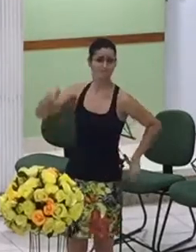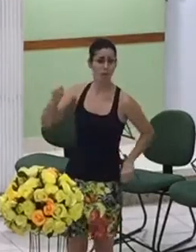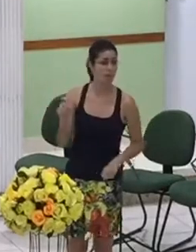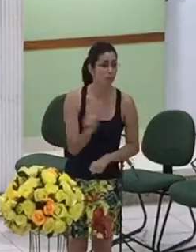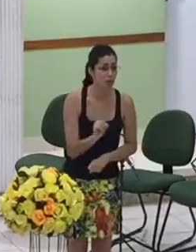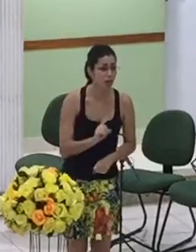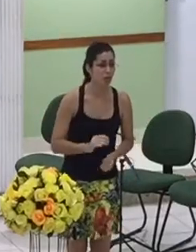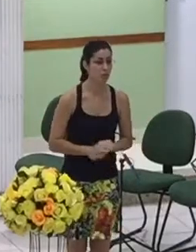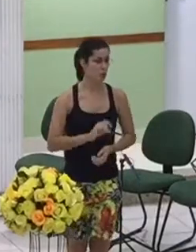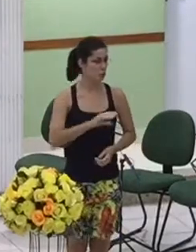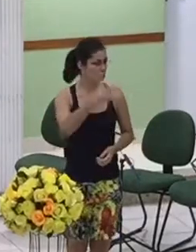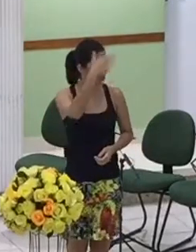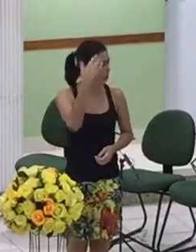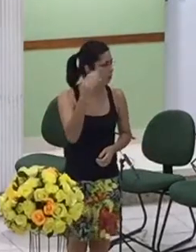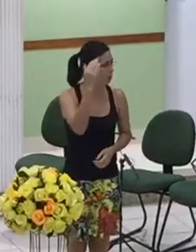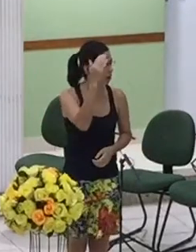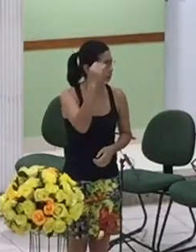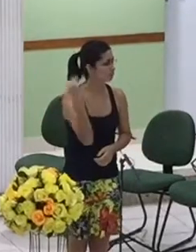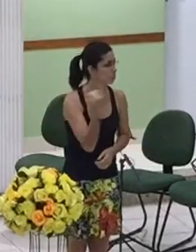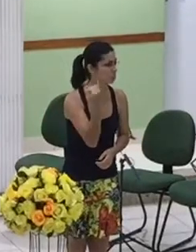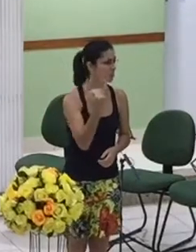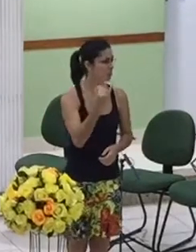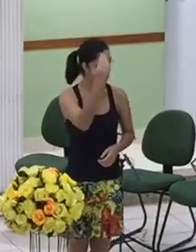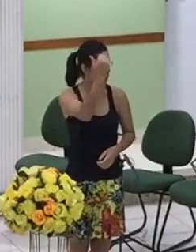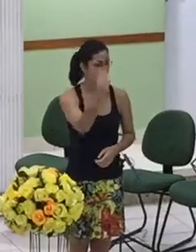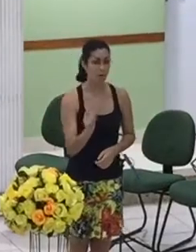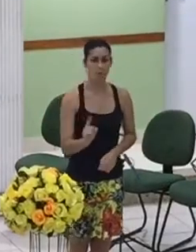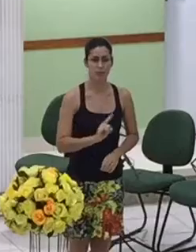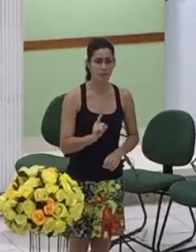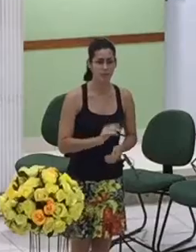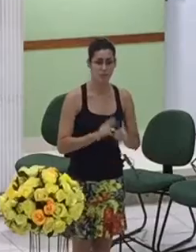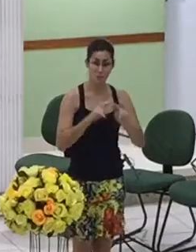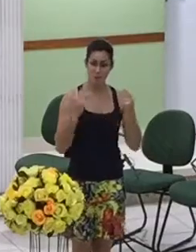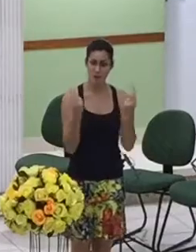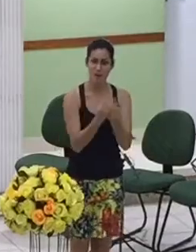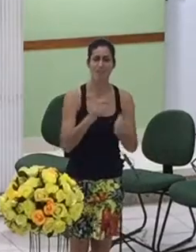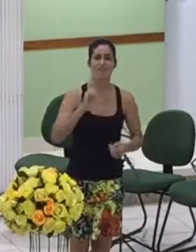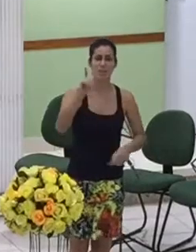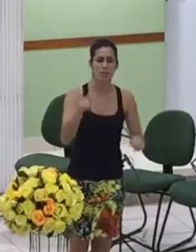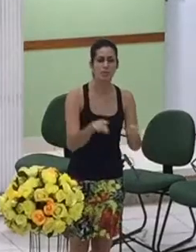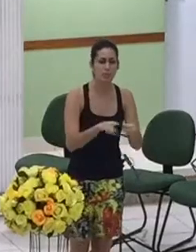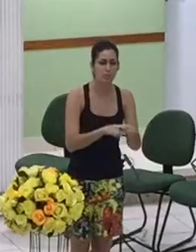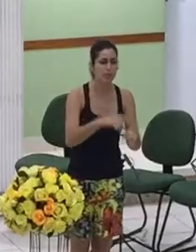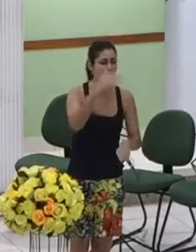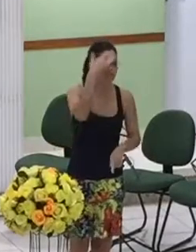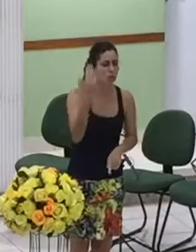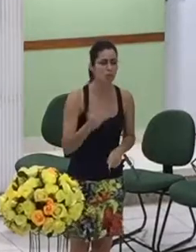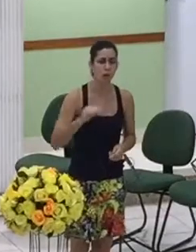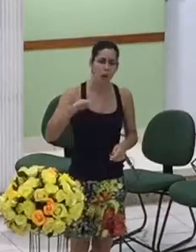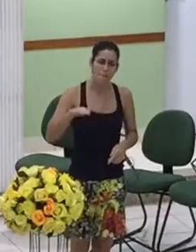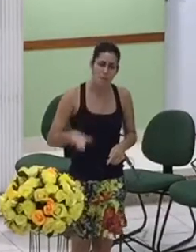mas no reino de Deus estão incluídos as pessoas pequenas e grandes